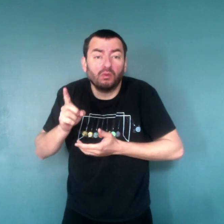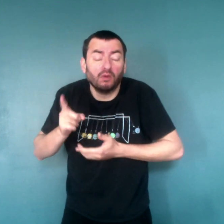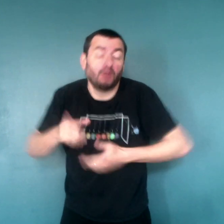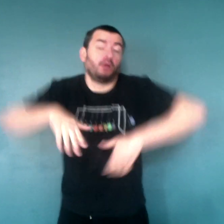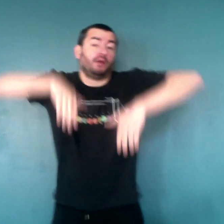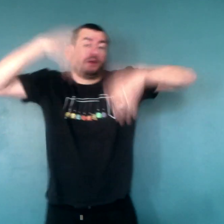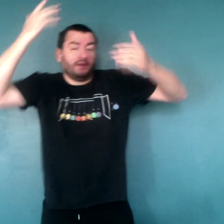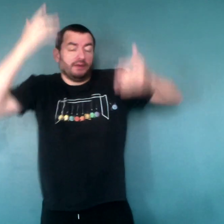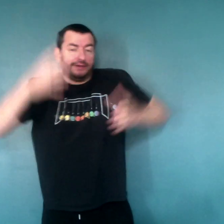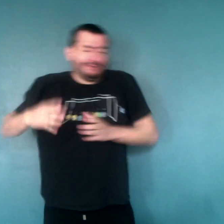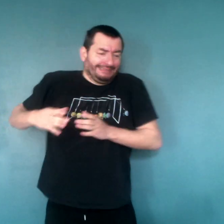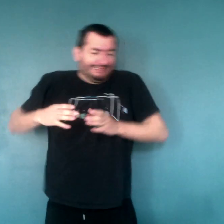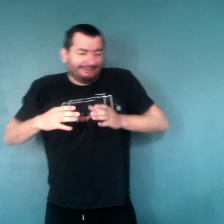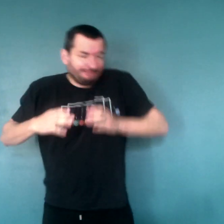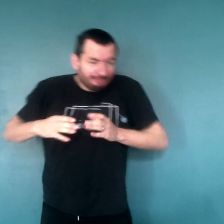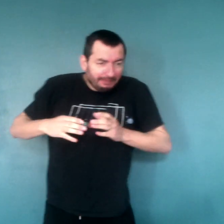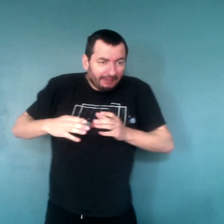bon ben, les amis m'aident pas.